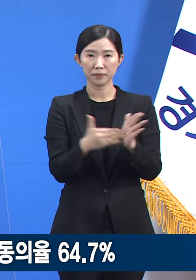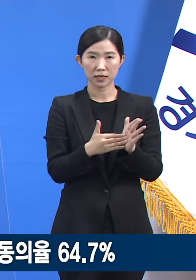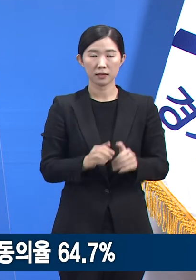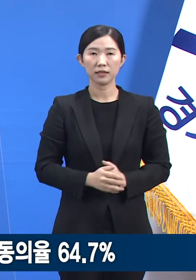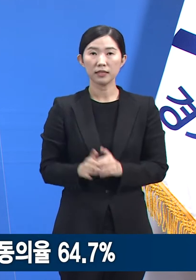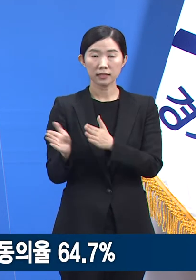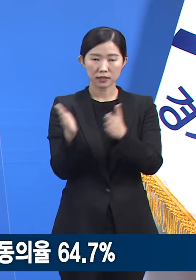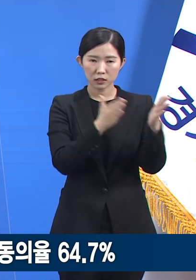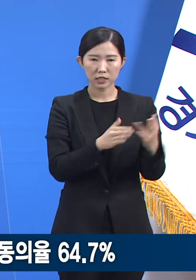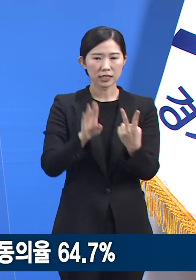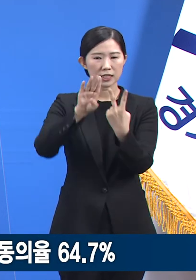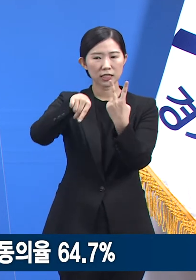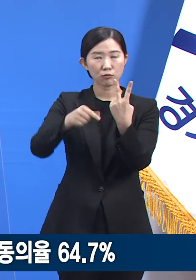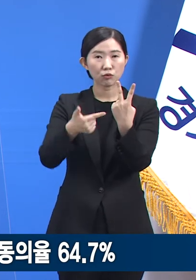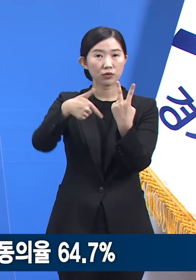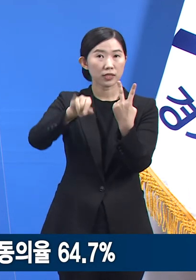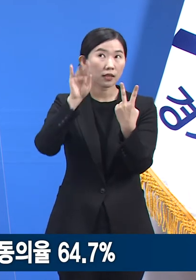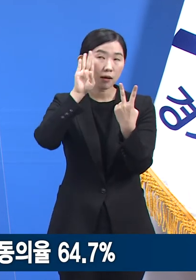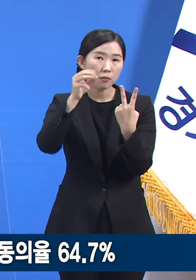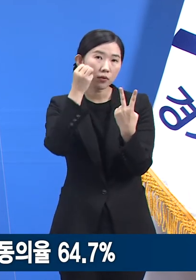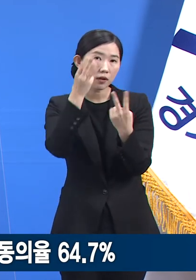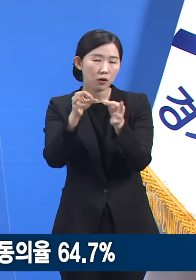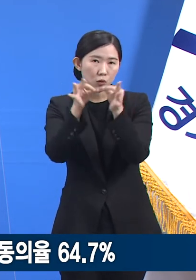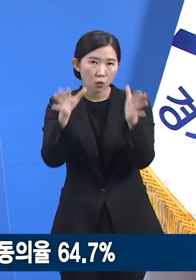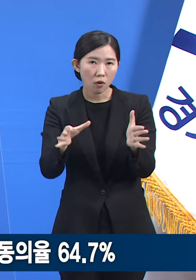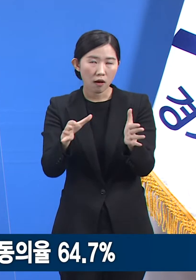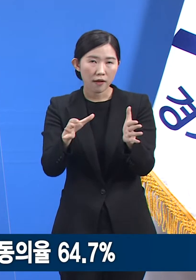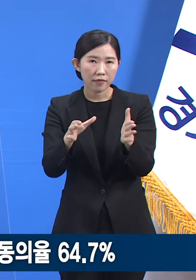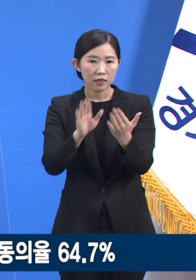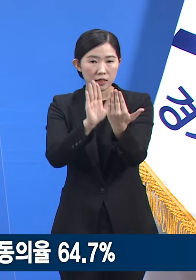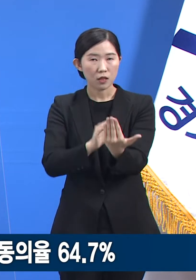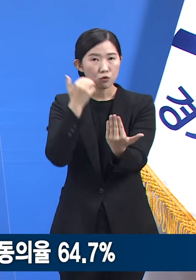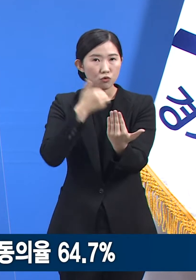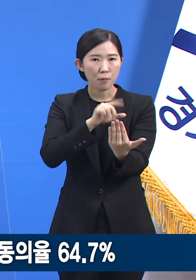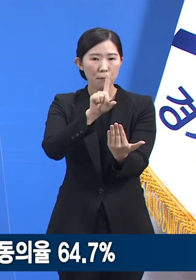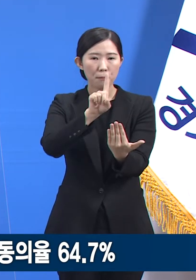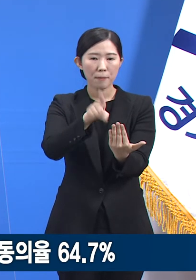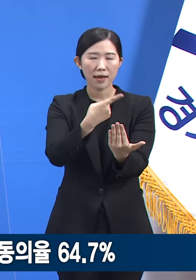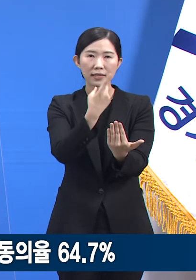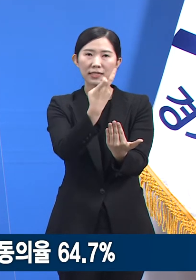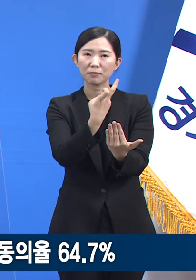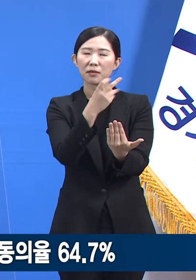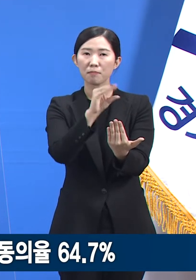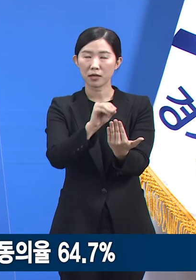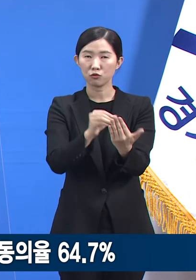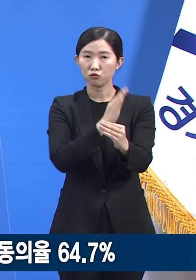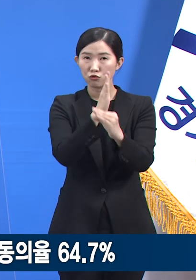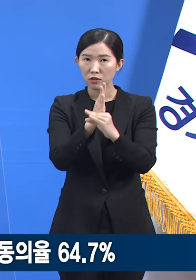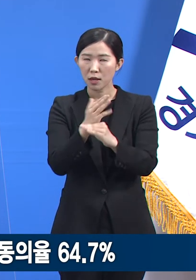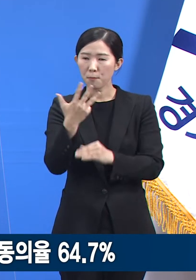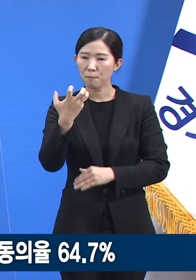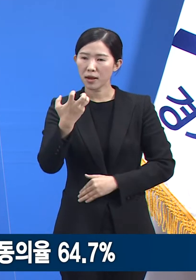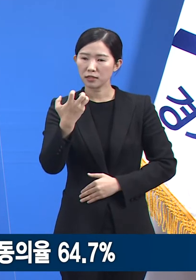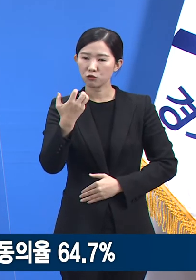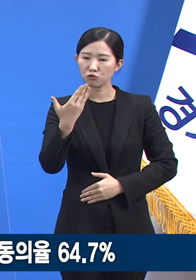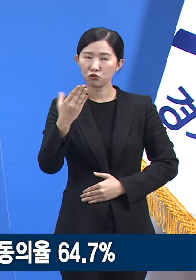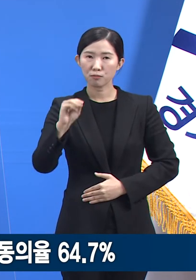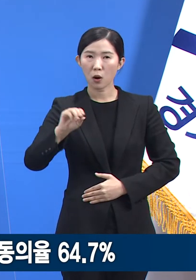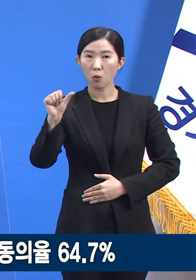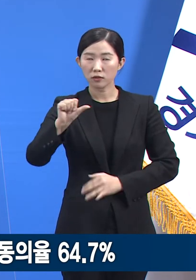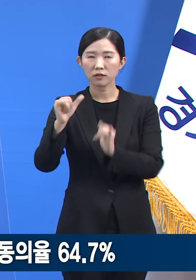예방접종의 경우는 총 대상자 112만 1,200명 중 89만 5,606명이